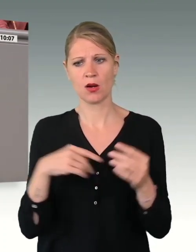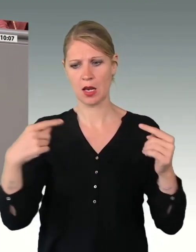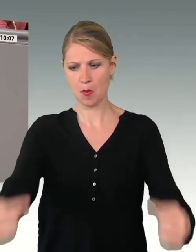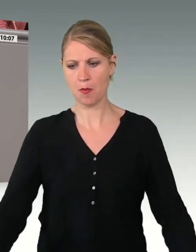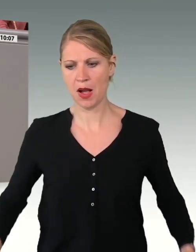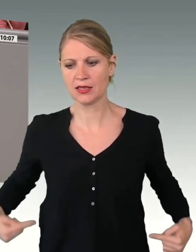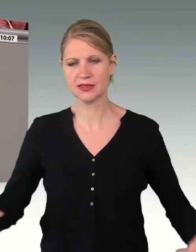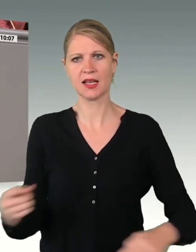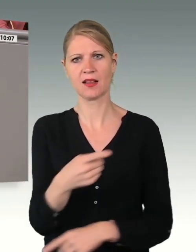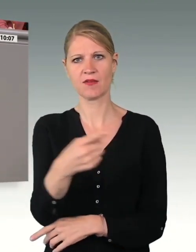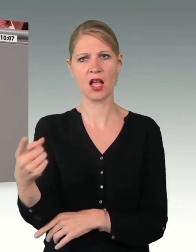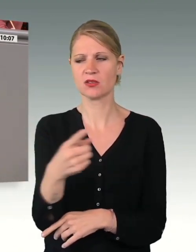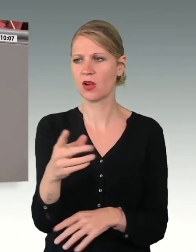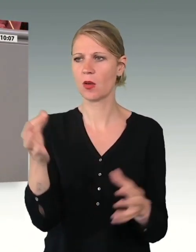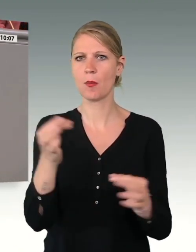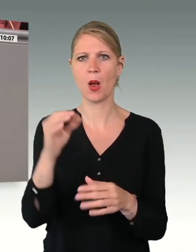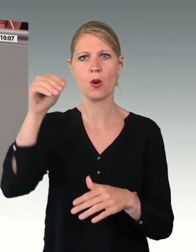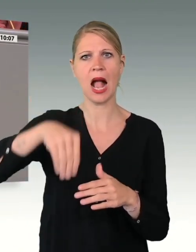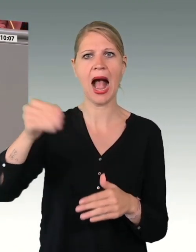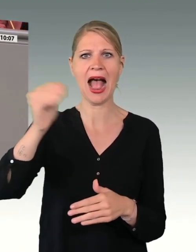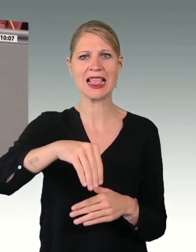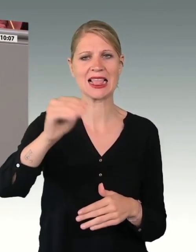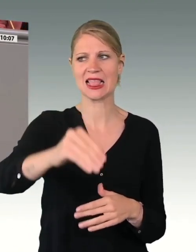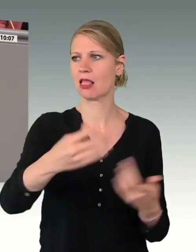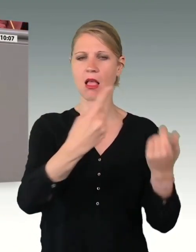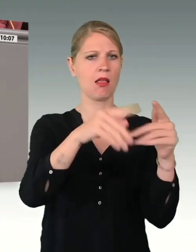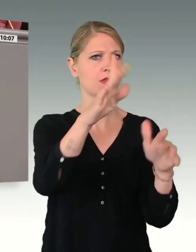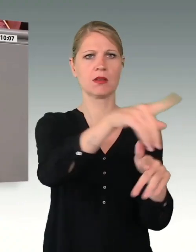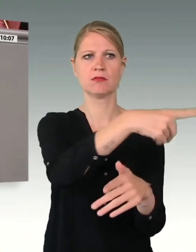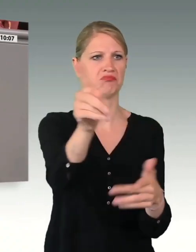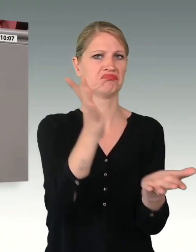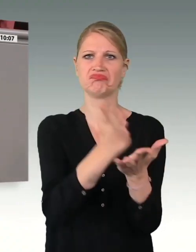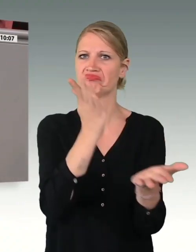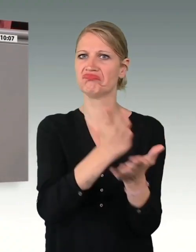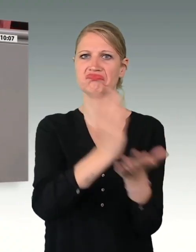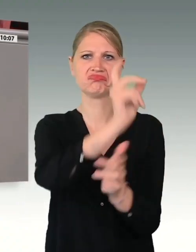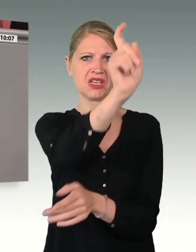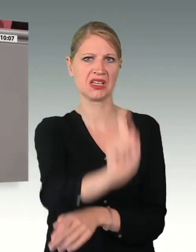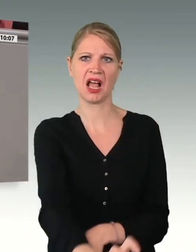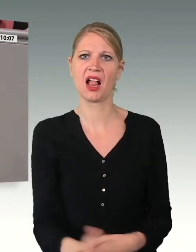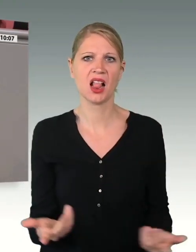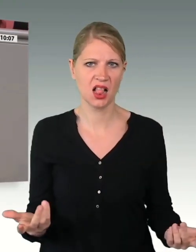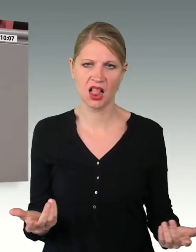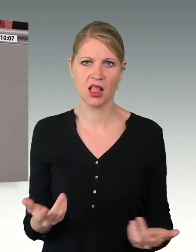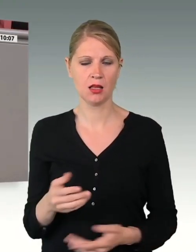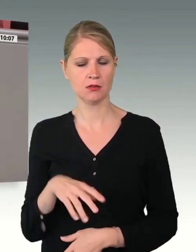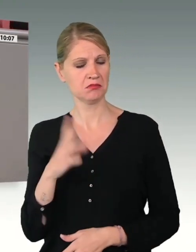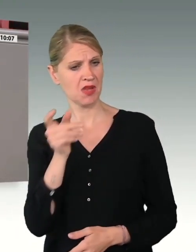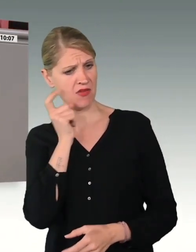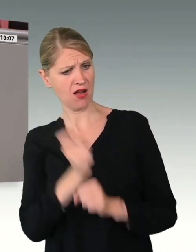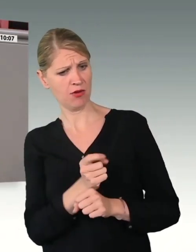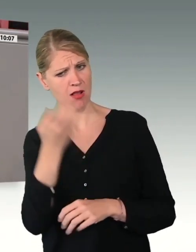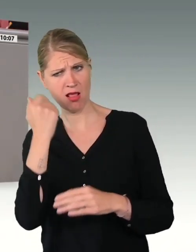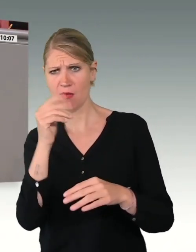Karten arbeiten müssen, während andere schon digital unterwegs sind. Und wer dafür verantwortlich ist, lieber Herr Kollege,